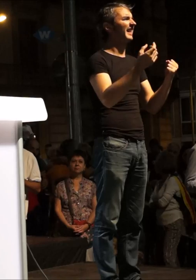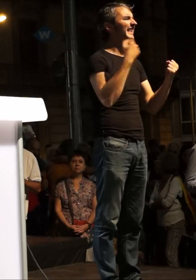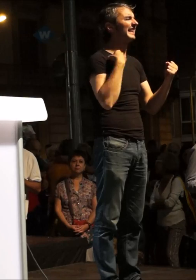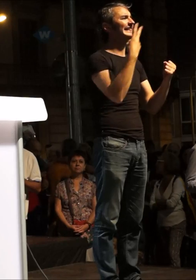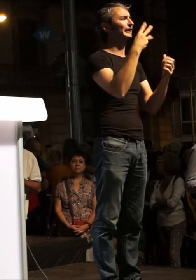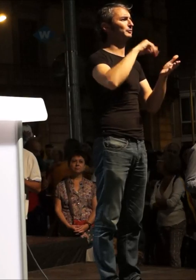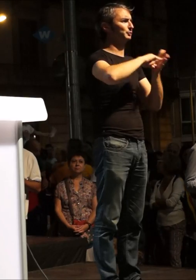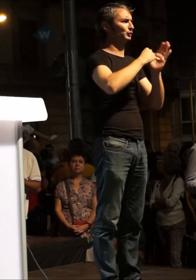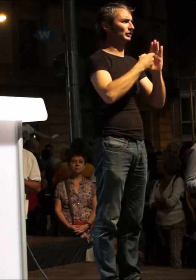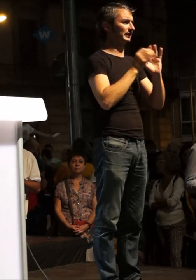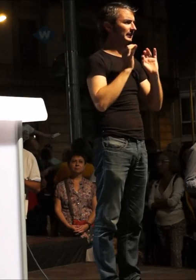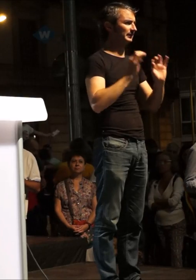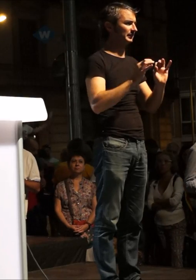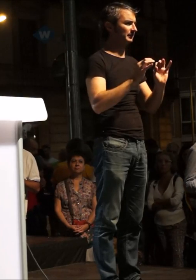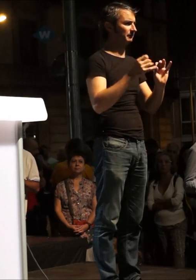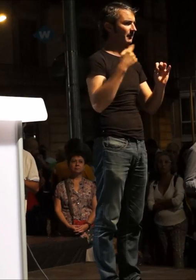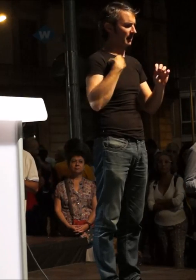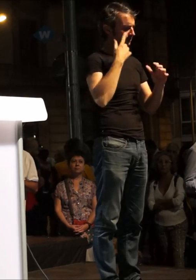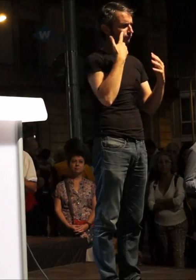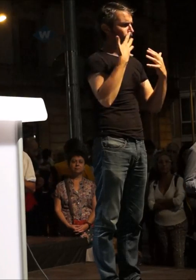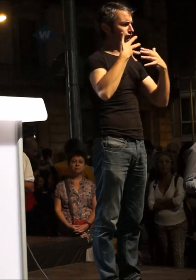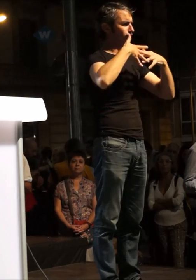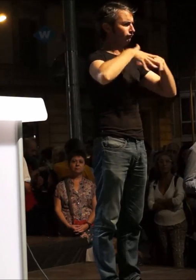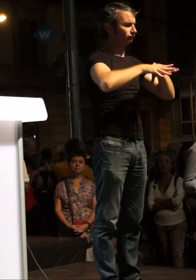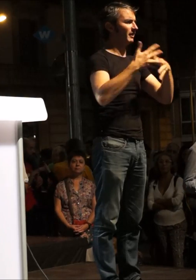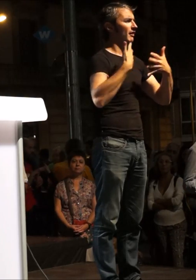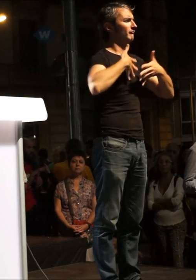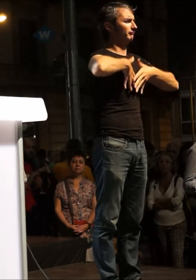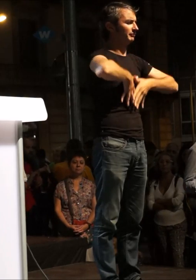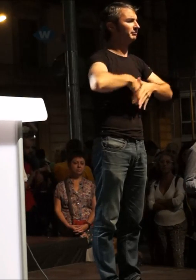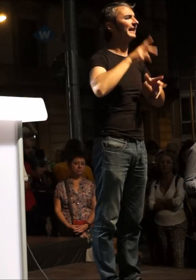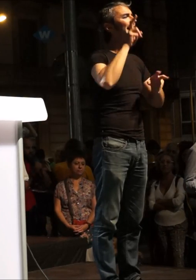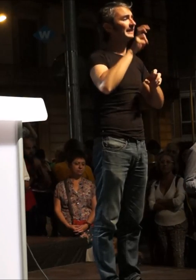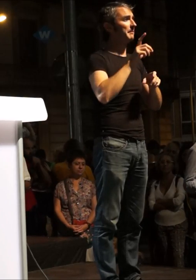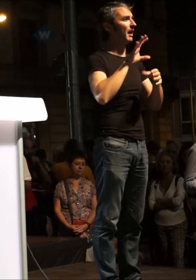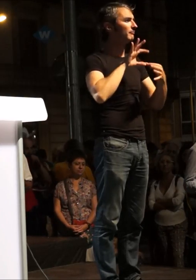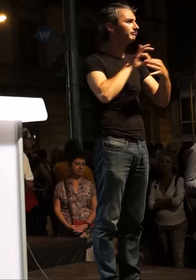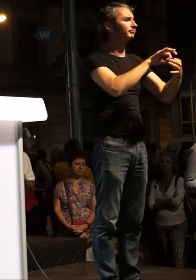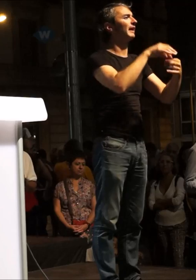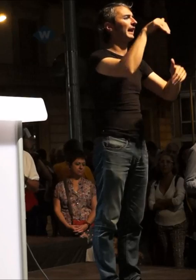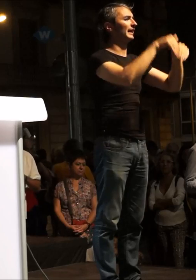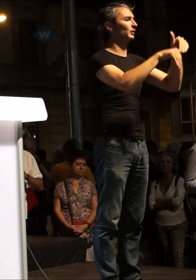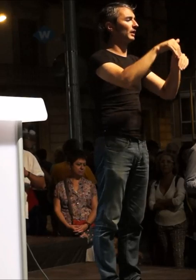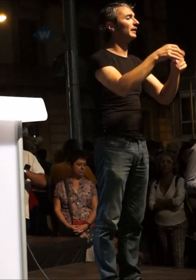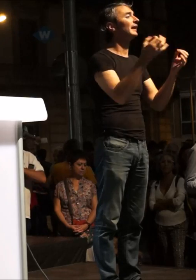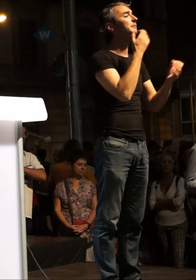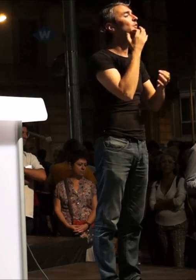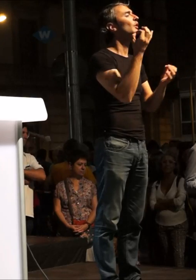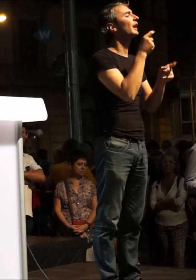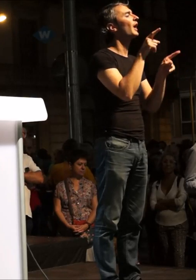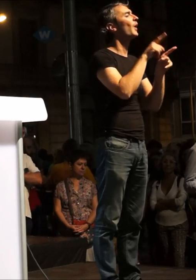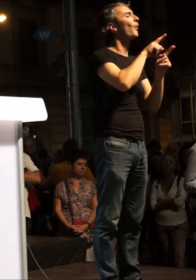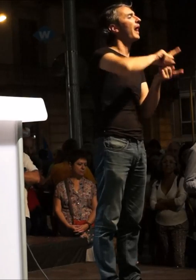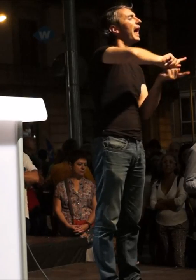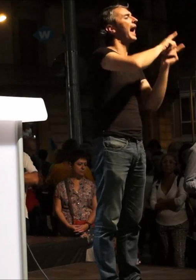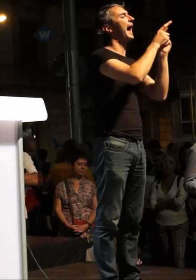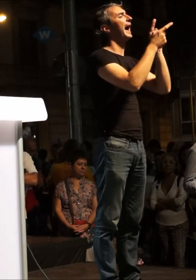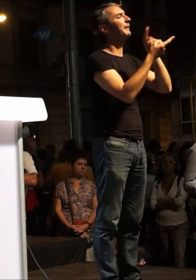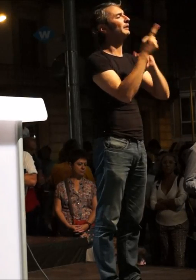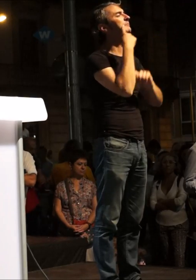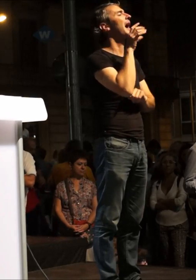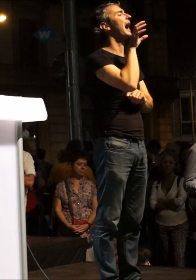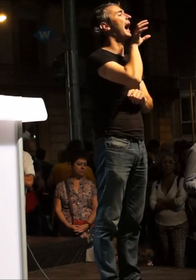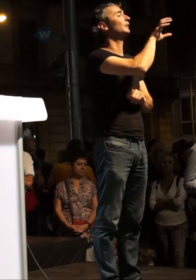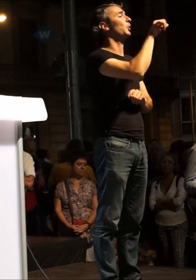projectes que han arrelat en projectes electorals també. Per una banda, la reconversió de l'autonomisme